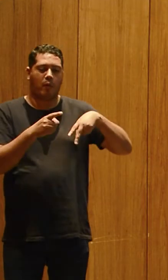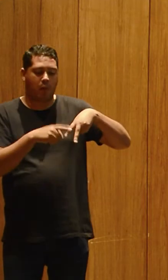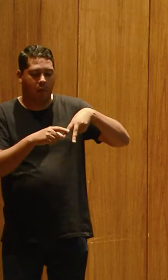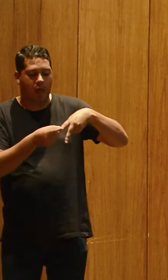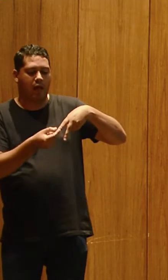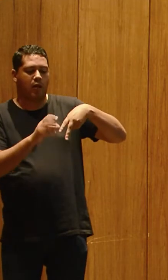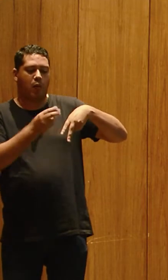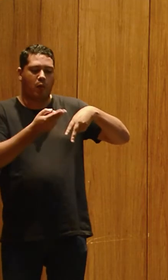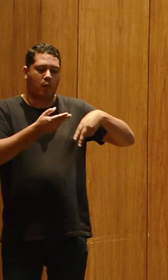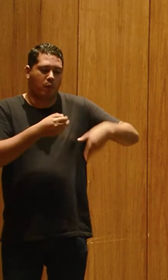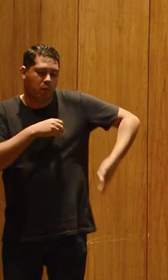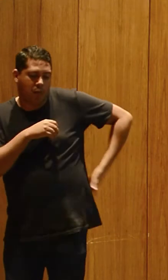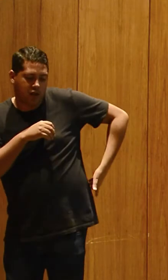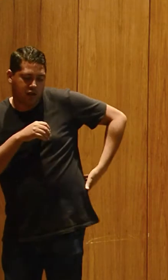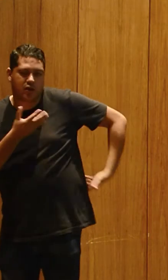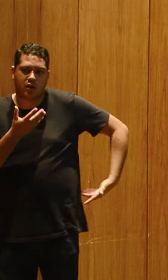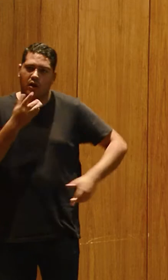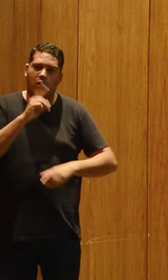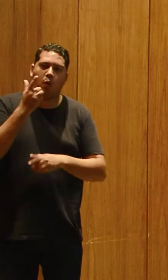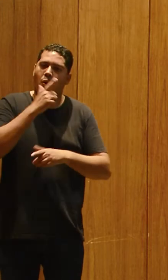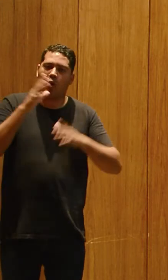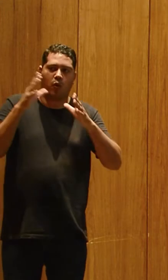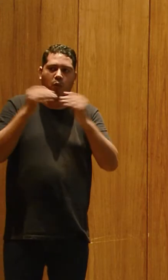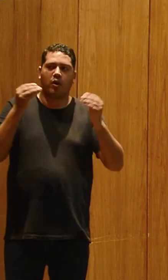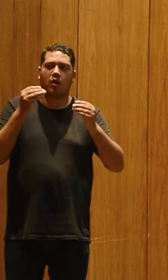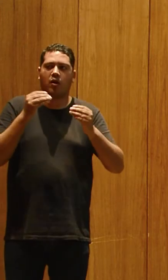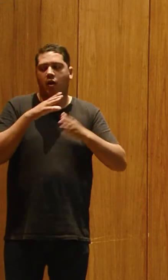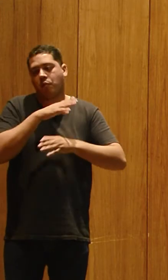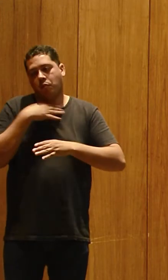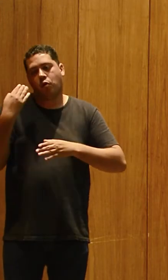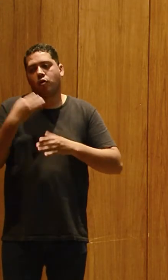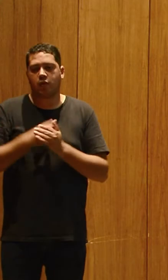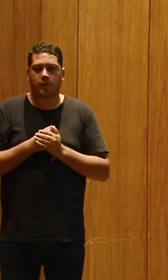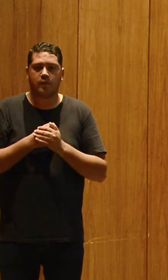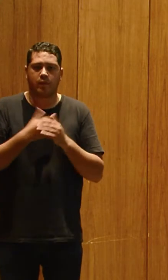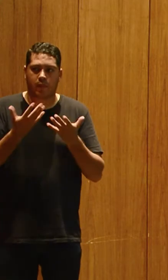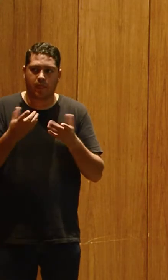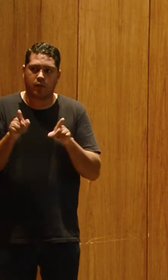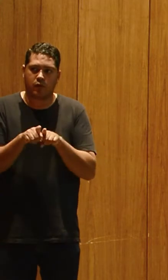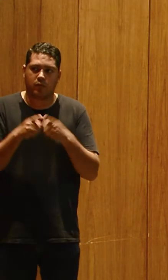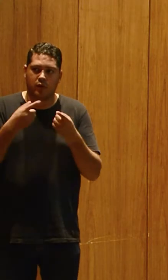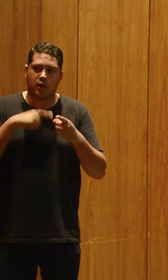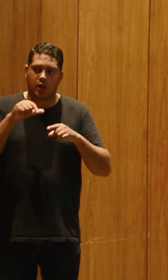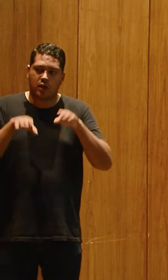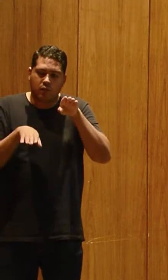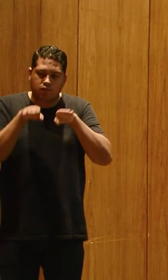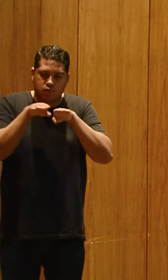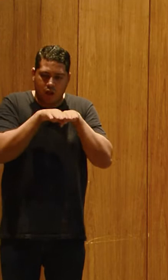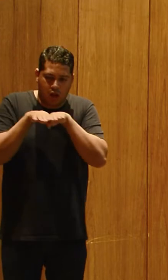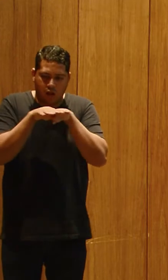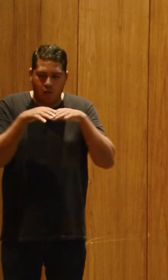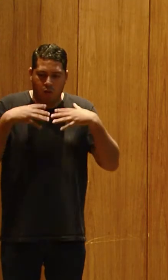bacia e ele não consegue recuperar e acaba indo em óbito. Então, gente tem que levar muito em consideração essa questão do equilíbrio corporal nesses